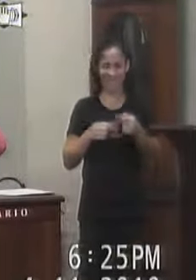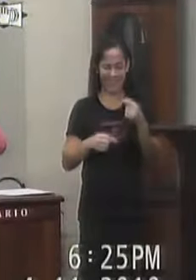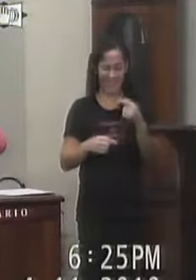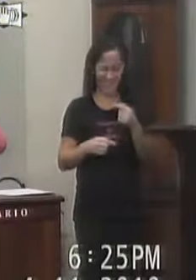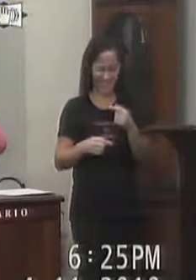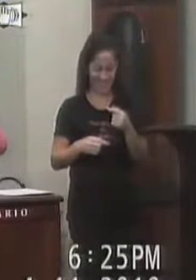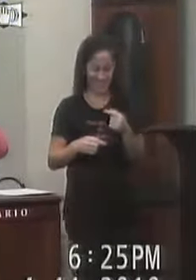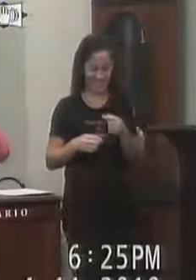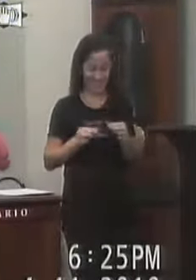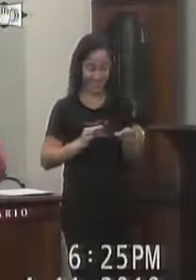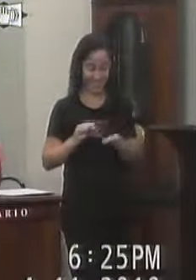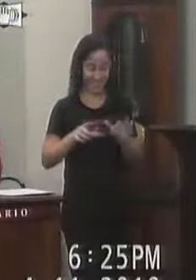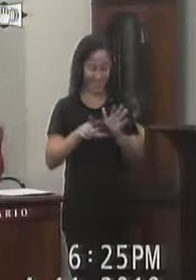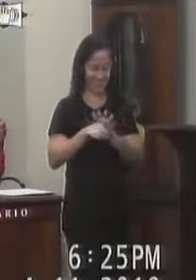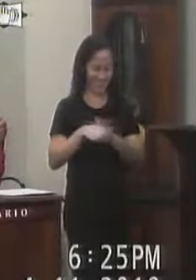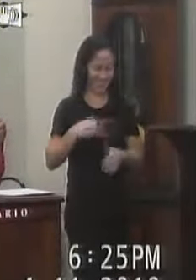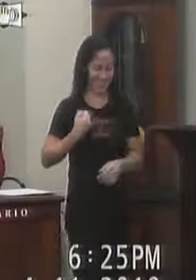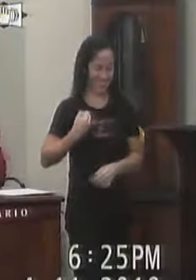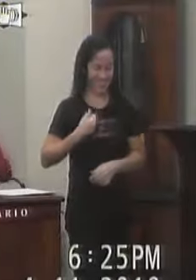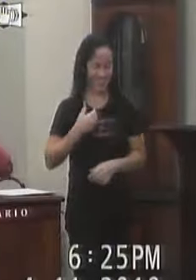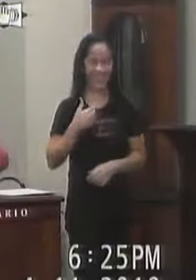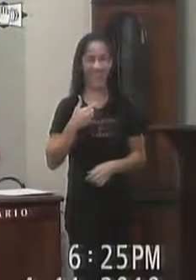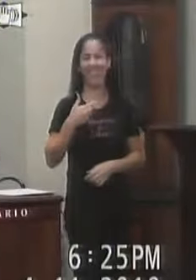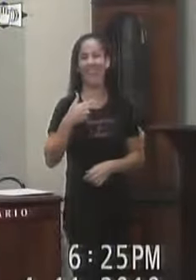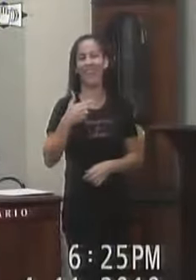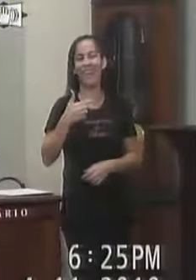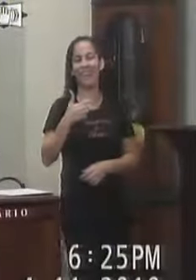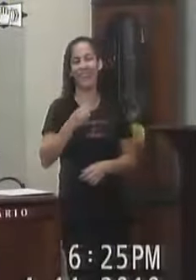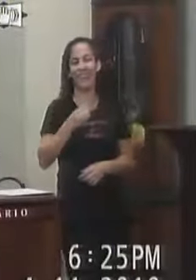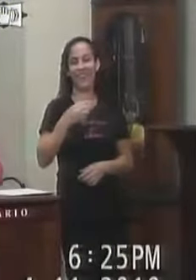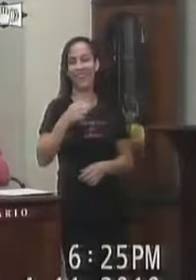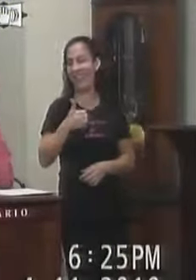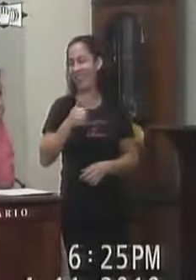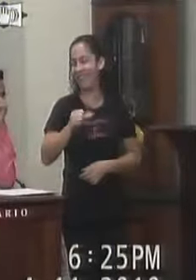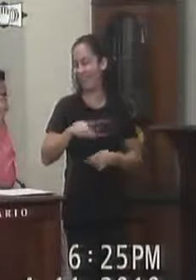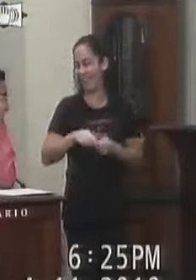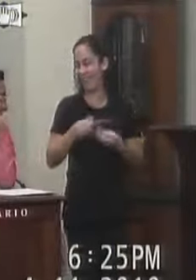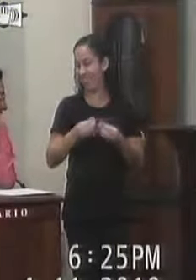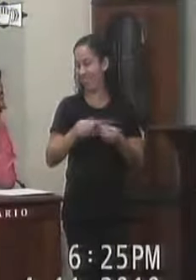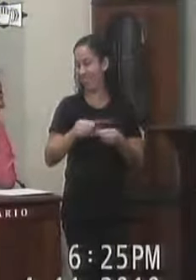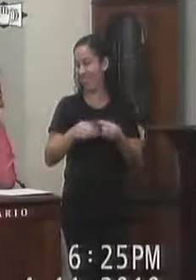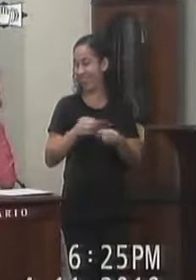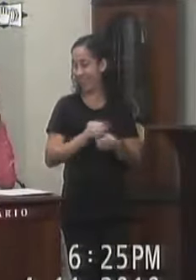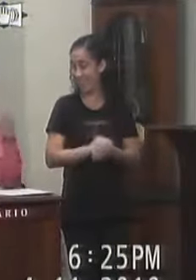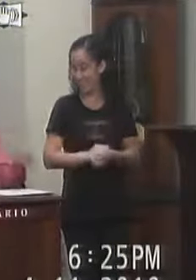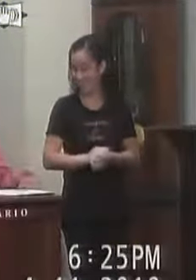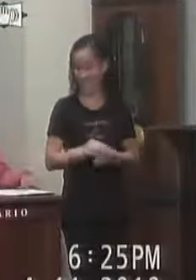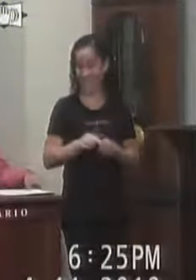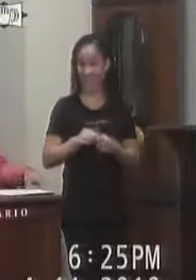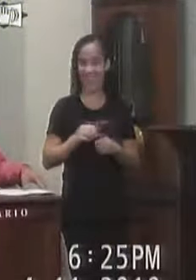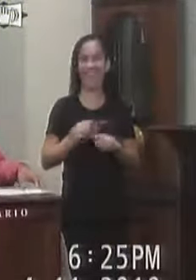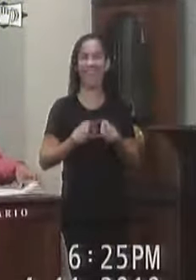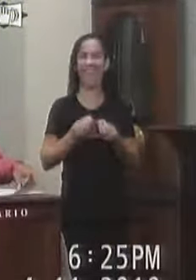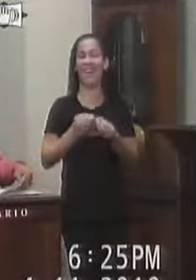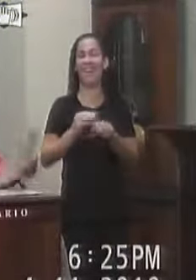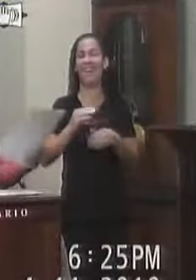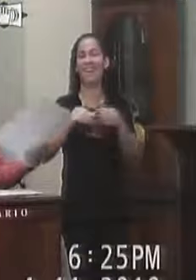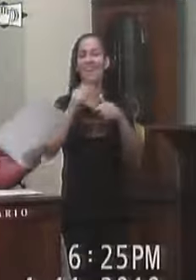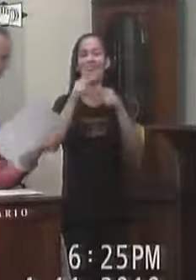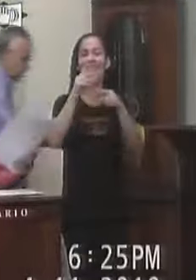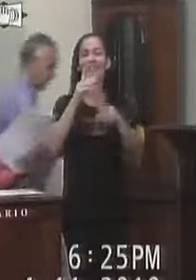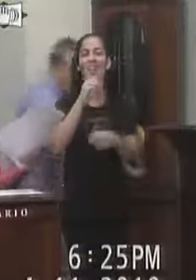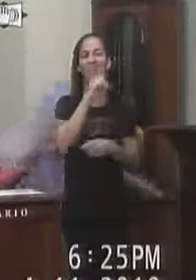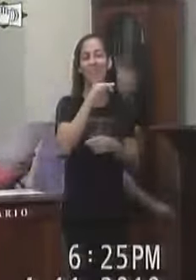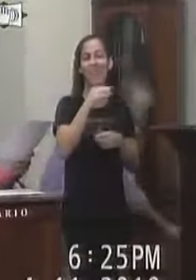O projeto de resolução Número 03 De 2019 Do vereador Fabio Antônio Vai para discussão Única E votação No dia